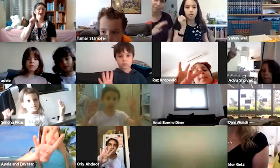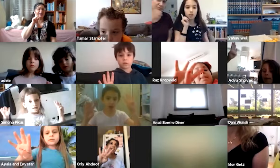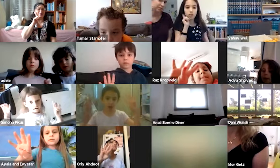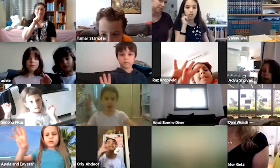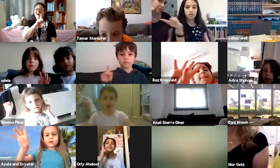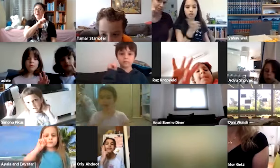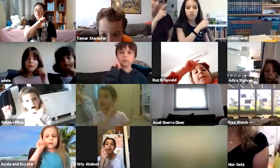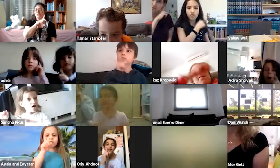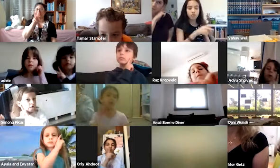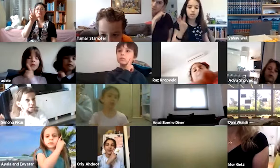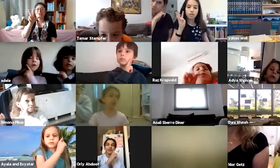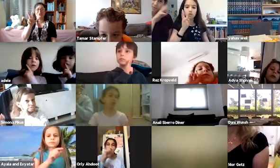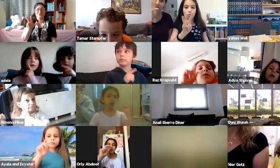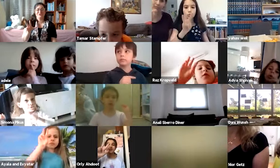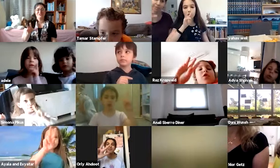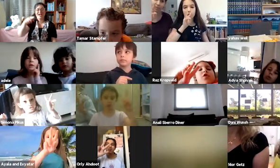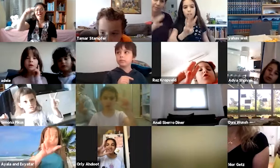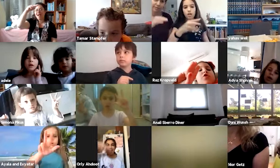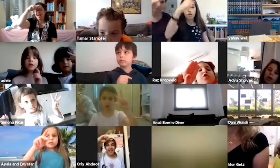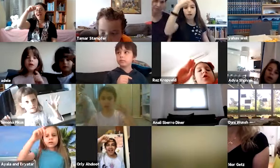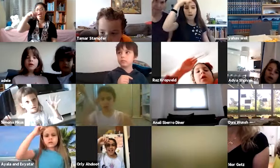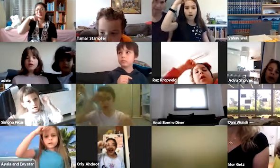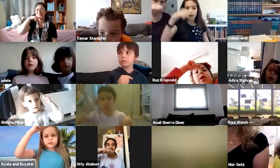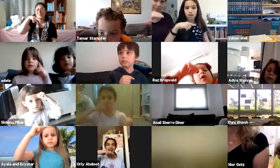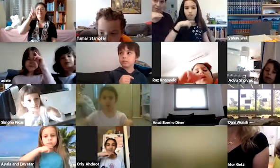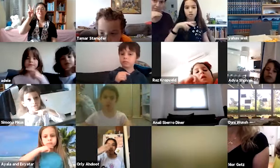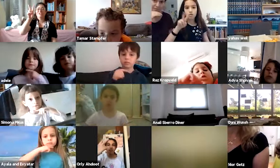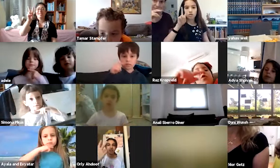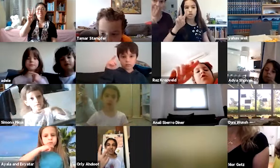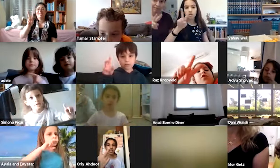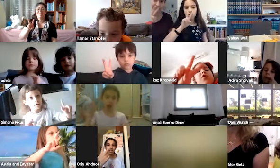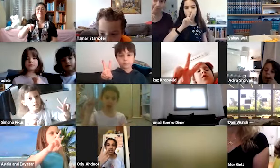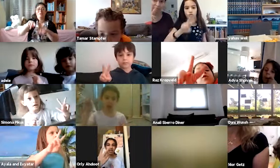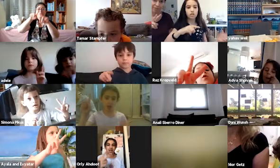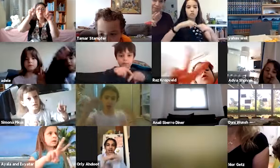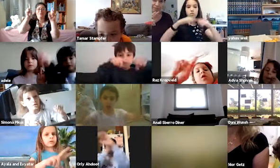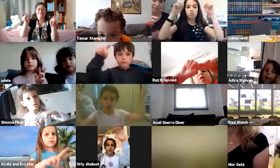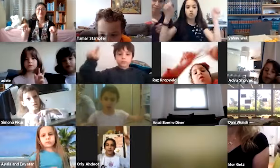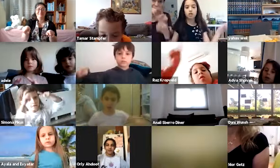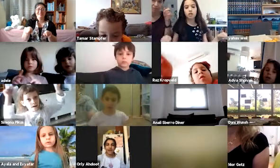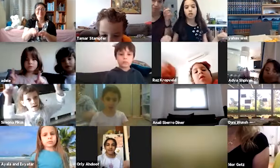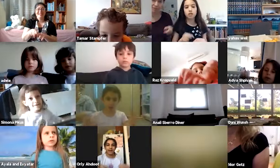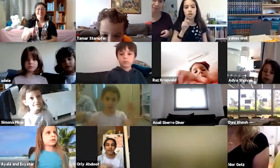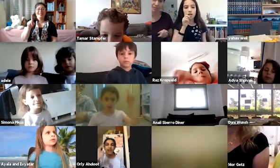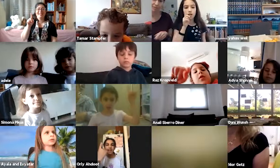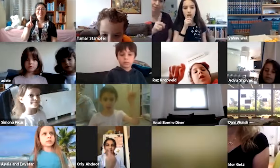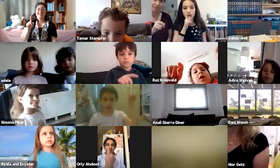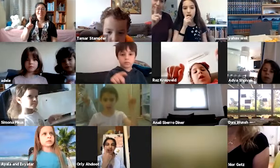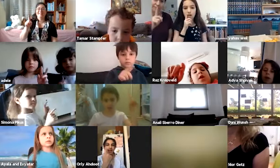אמהות. שלושה אבות. שני לוחות הברית. אחד